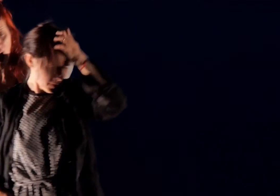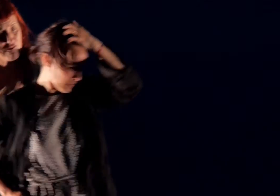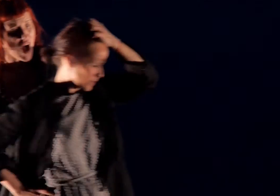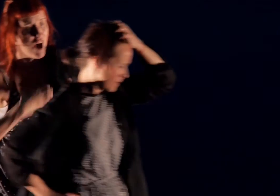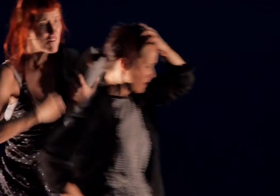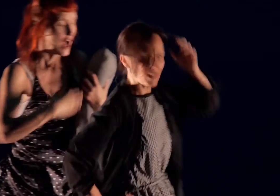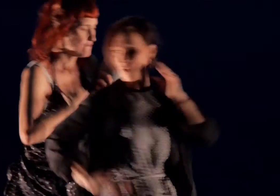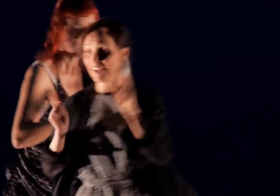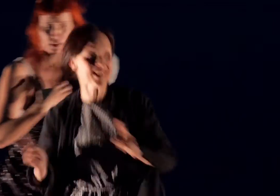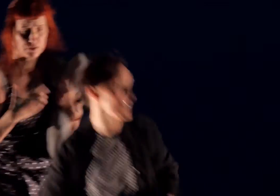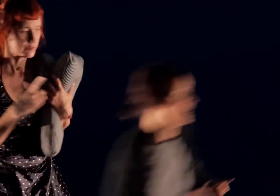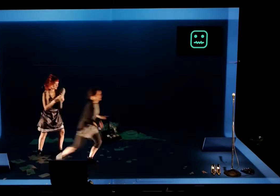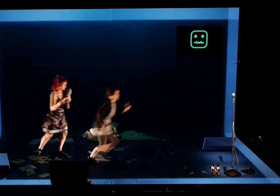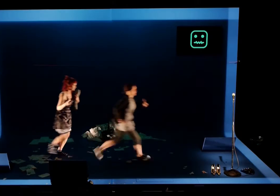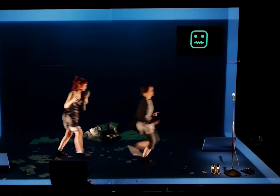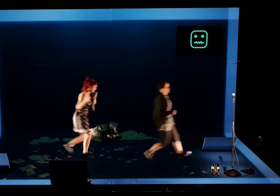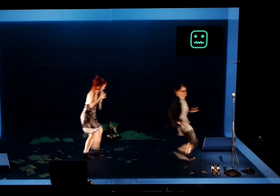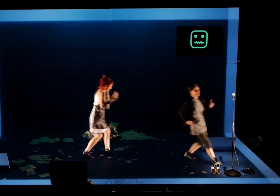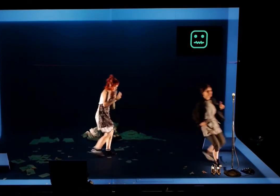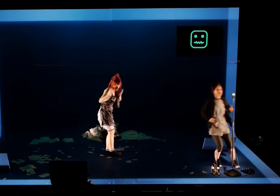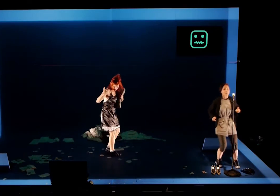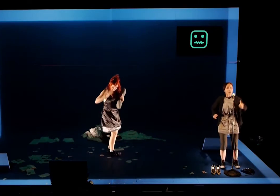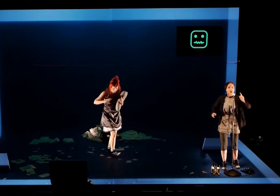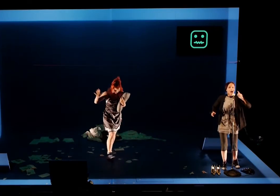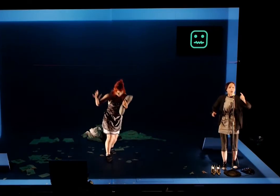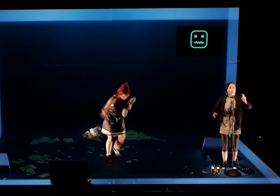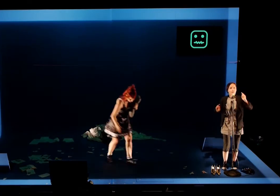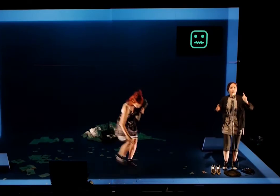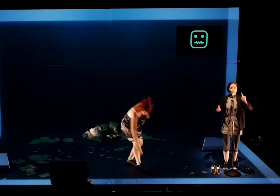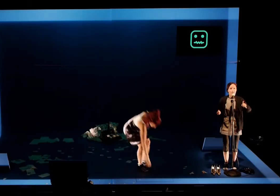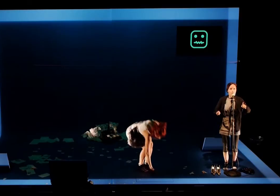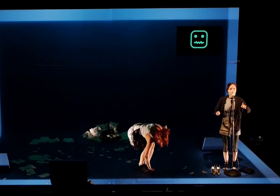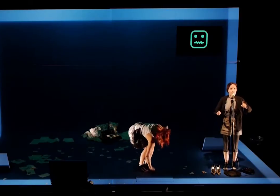biscotte sans sel, nutella… »